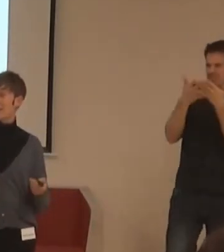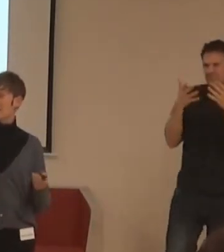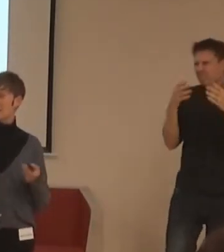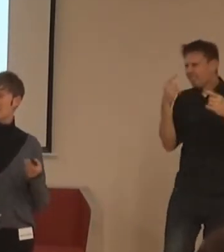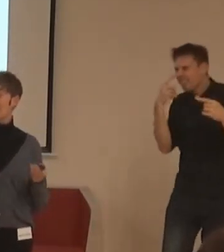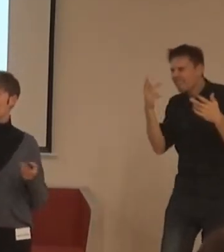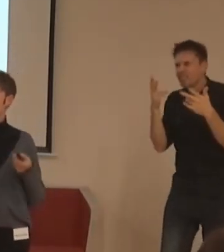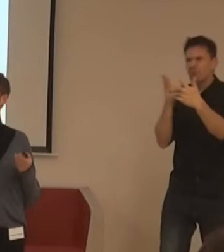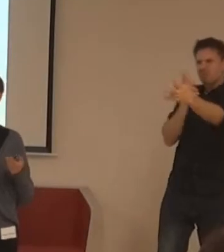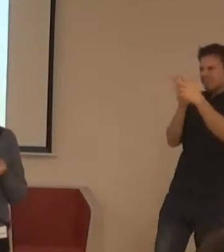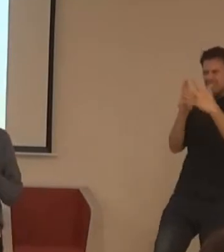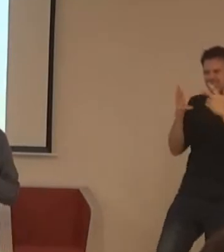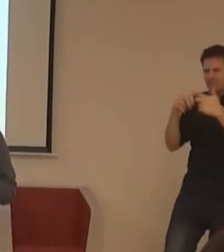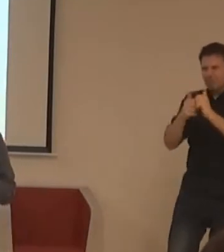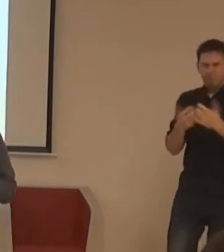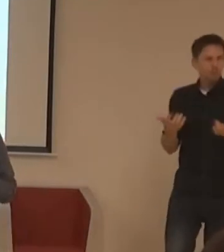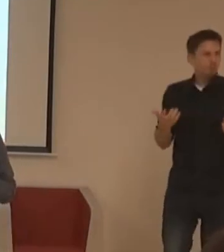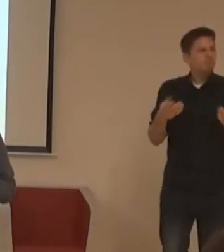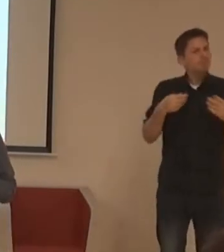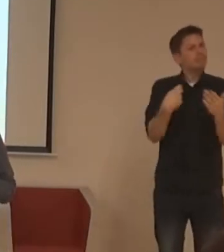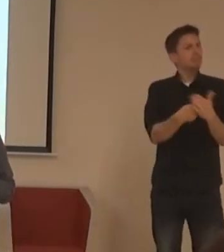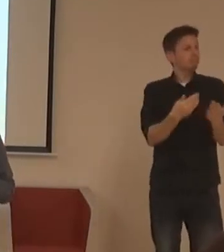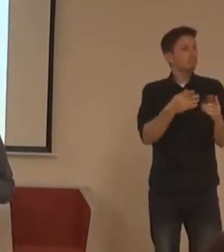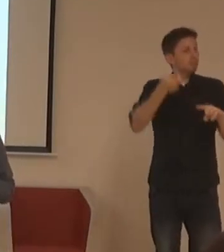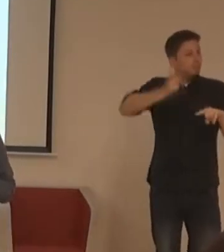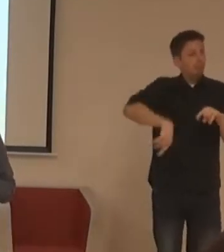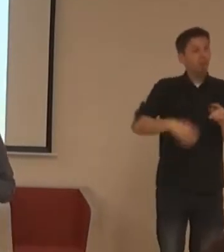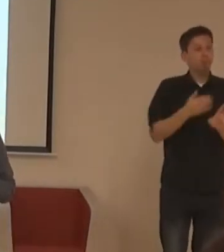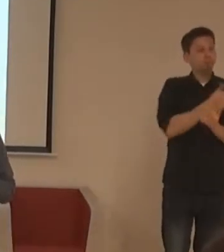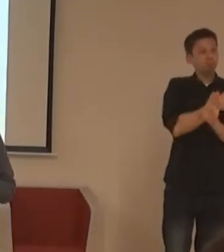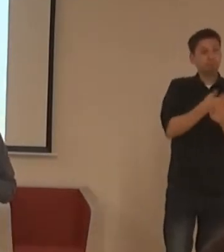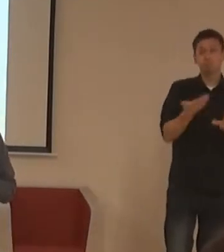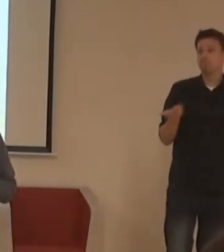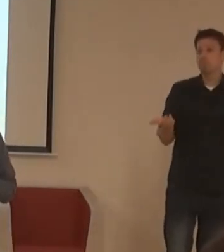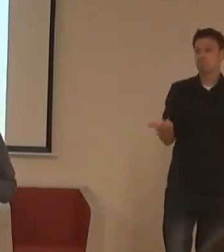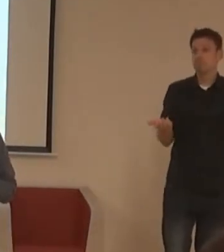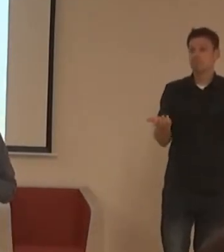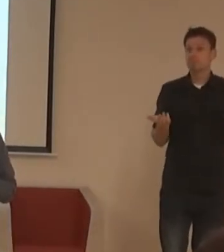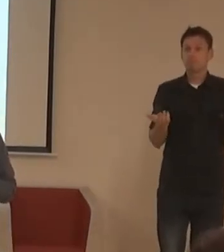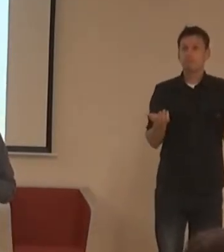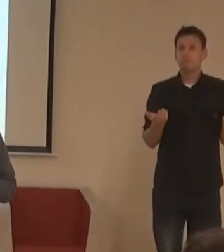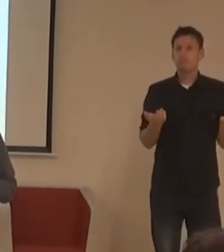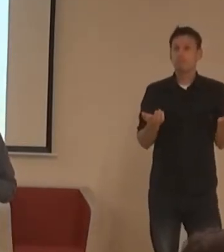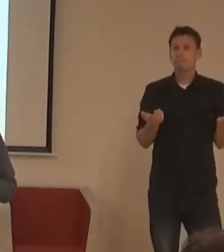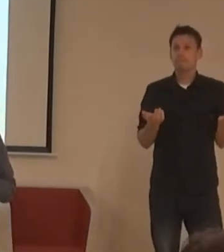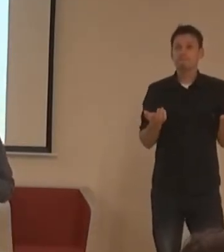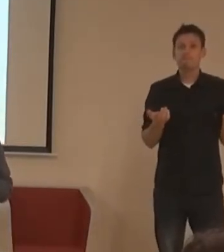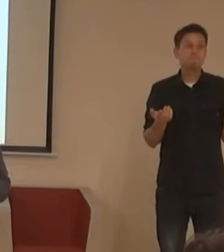užít. Nějaký takovýhle nelad, nějaká takováhle bariéra. Máte někdo podobnou zkušenost?